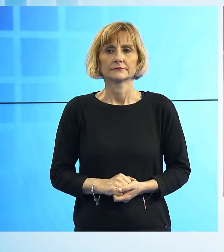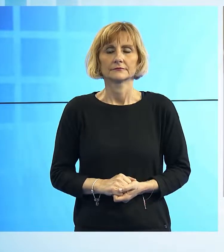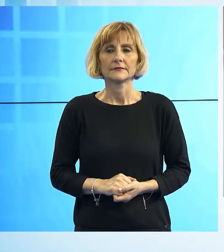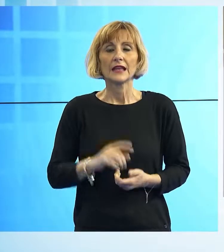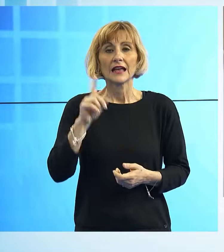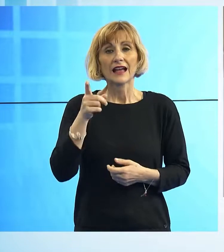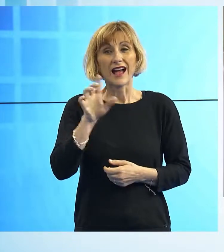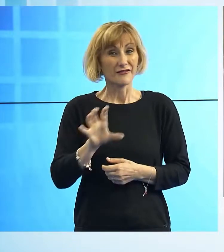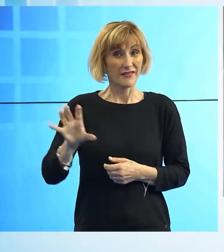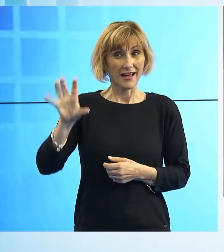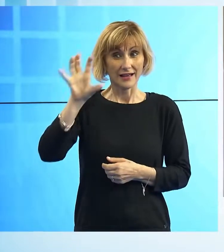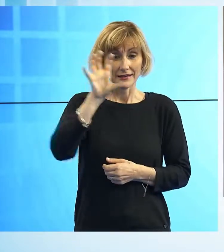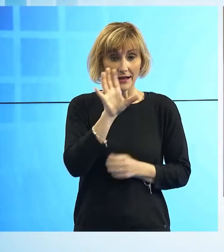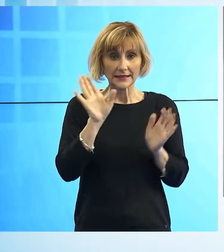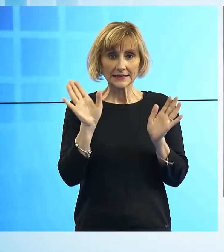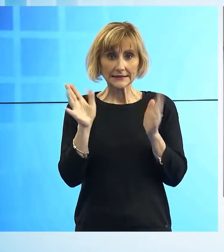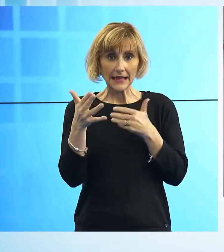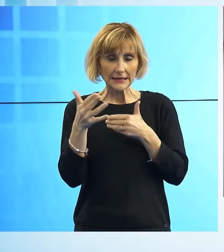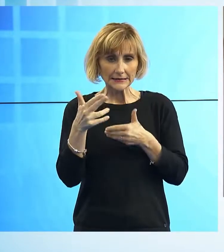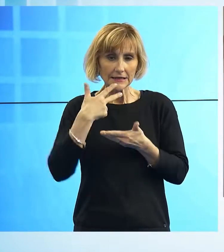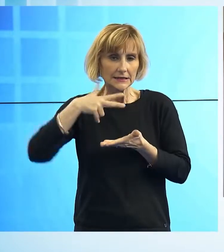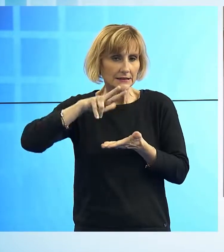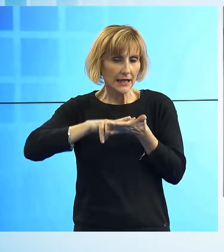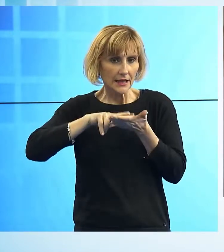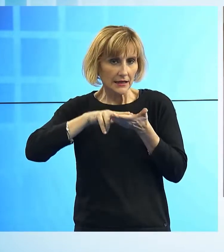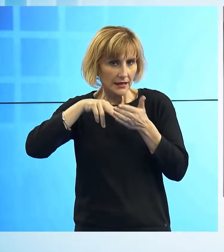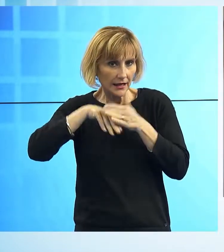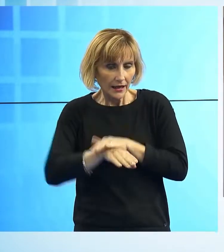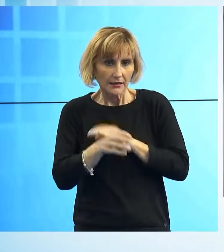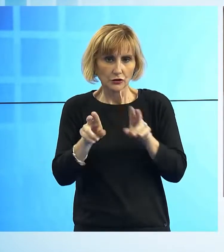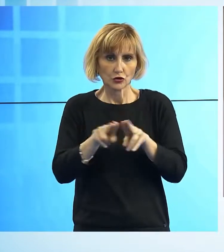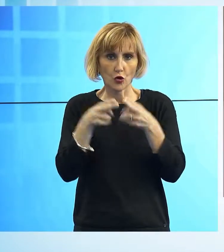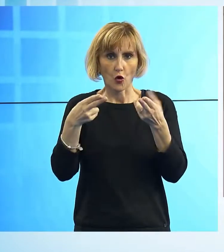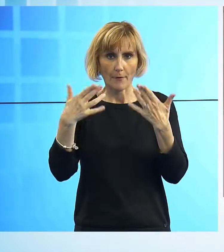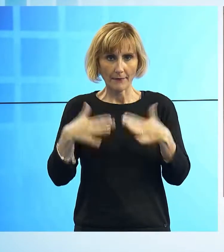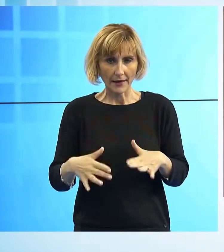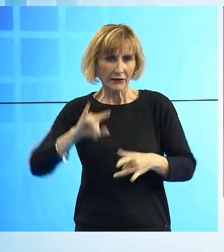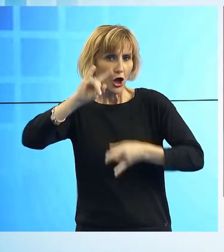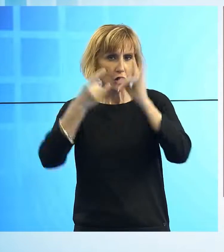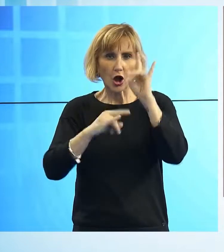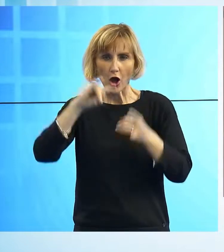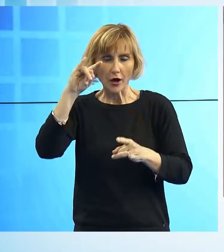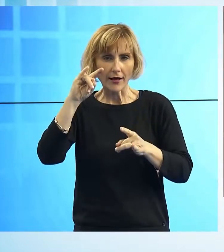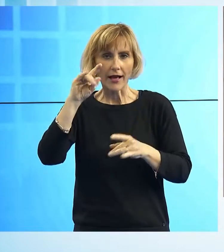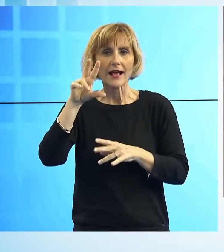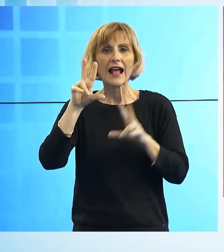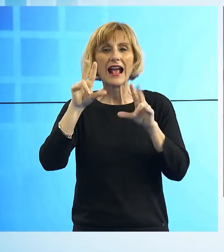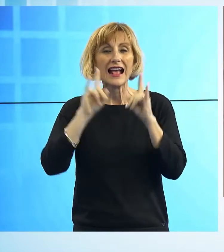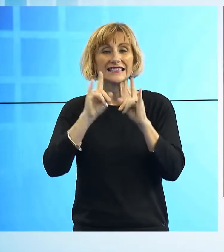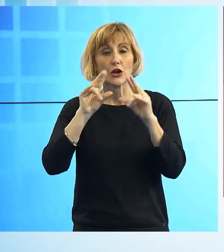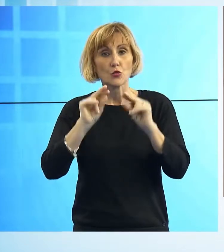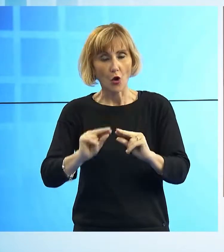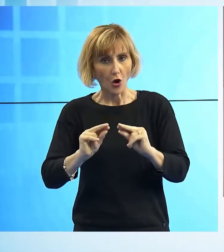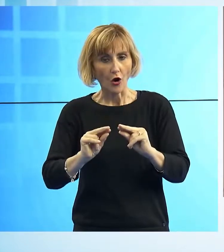Scoperta una stanza segreta nella rocca di Castelnuovo Garfagnana, i lavori di restauro hanno portato alla luce un ambiente